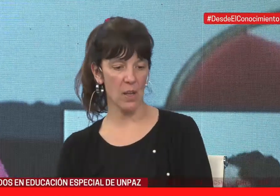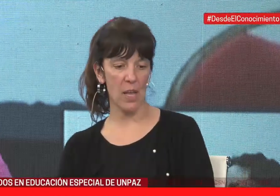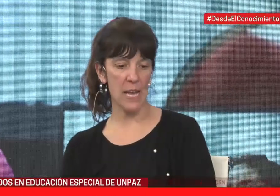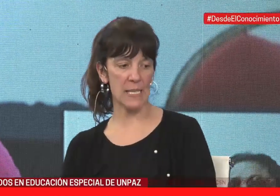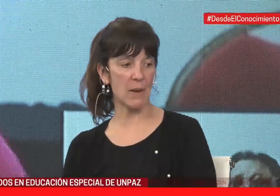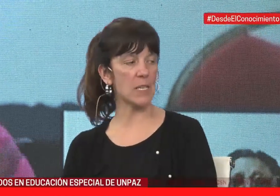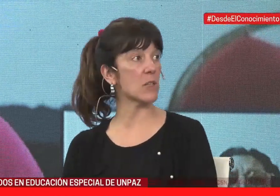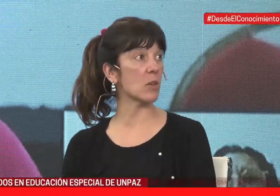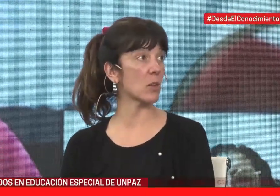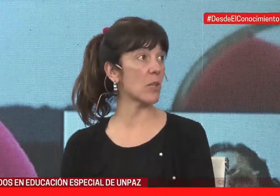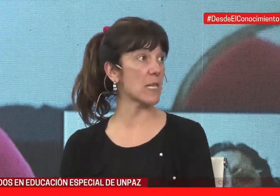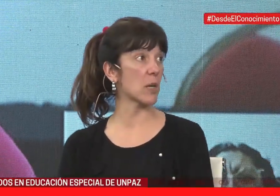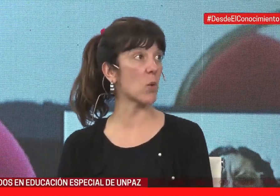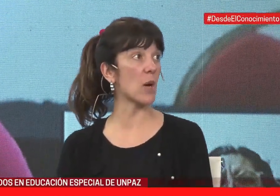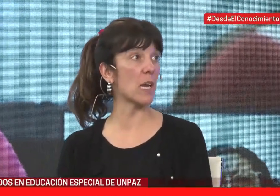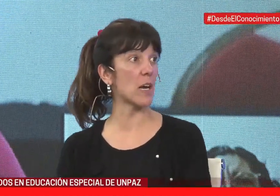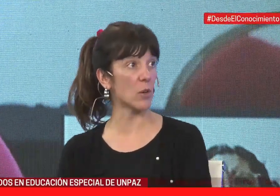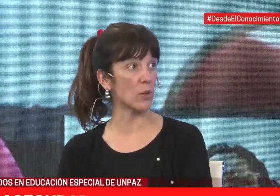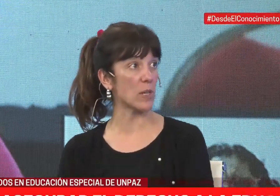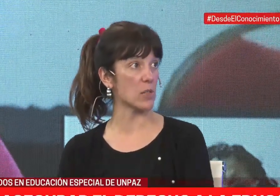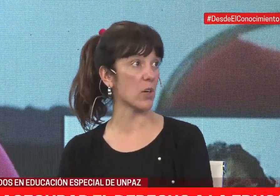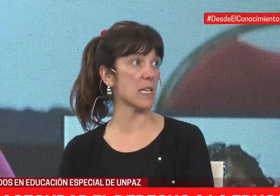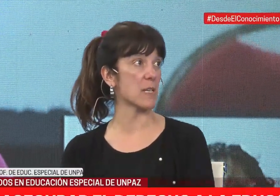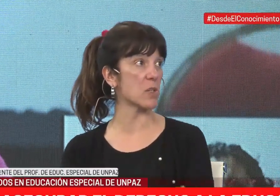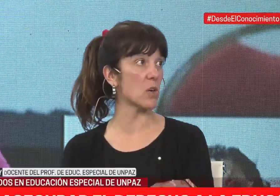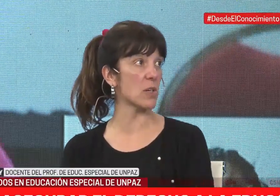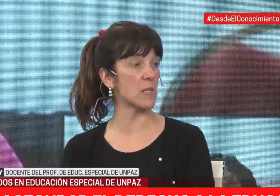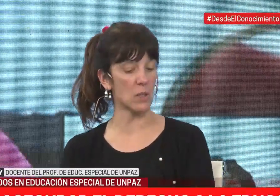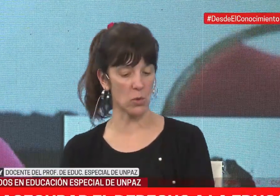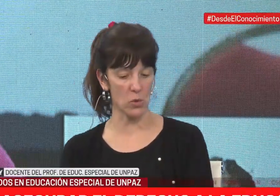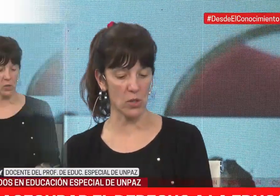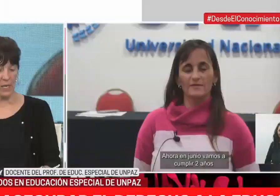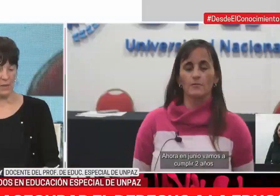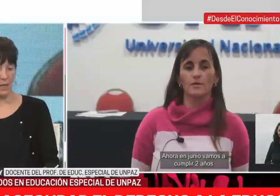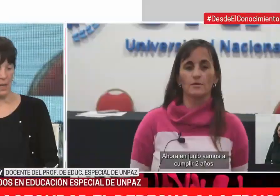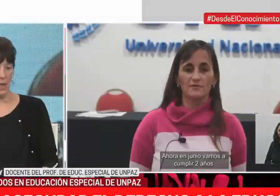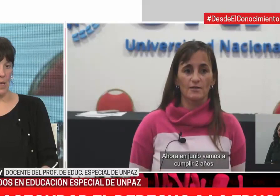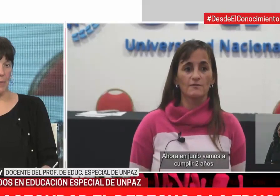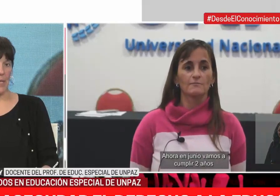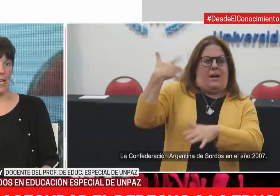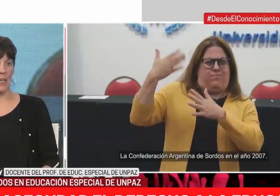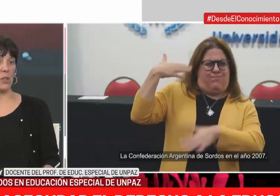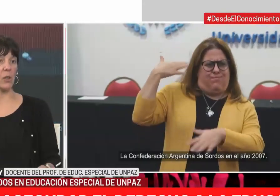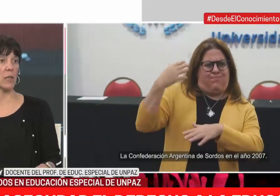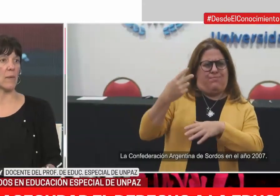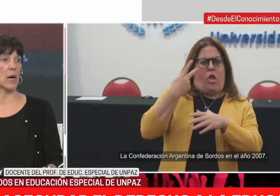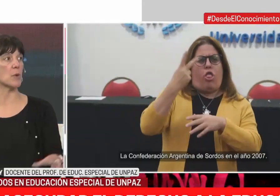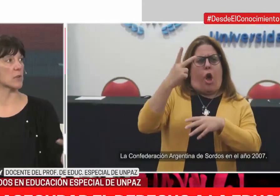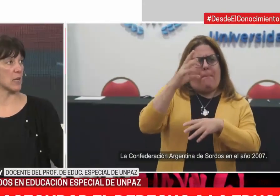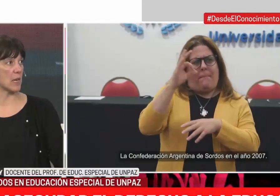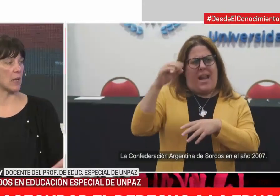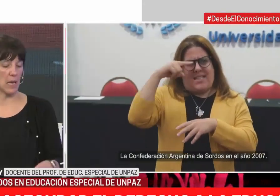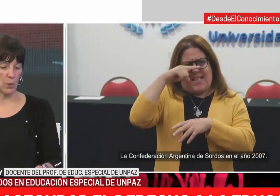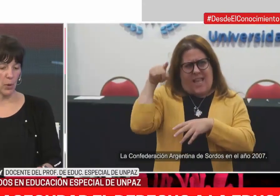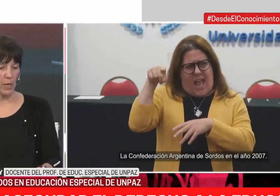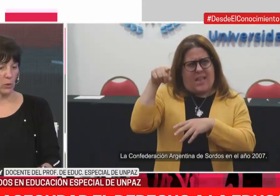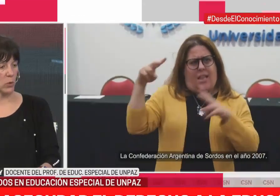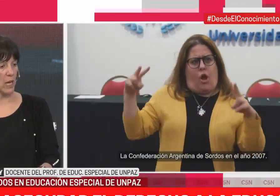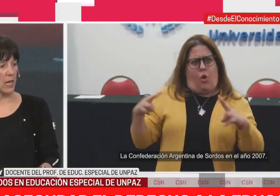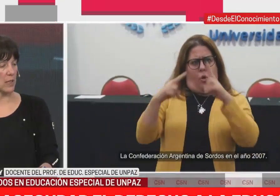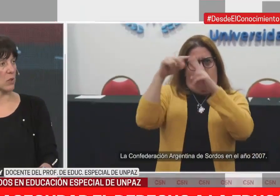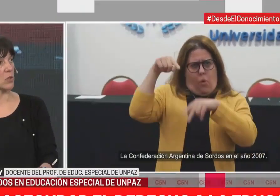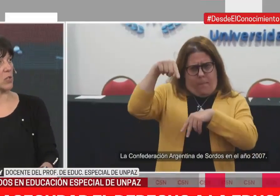vamos estableciendo con otras escuelas, con otras organizaciones, instituciones de la región. Trabajamos en la